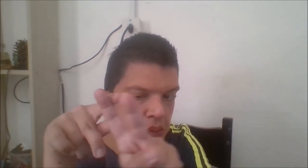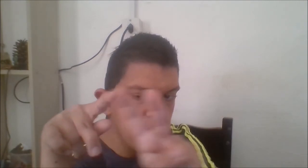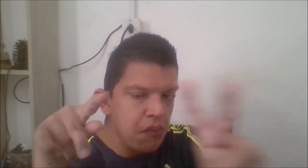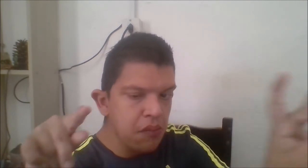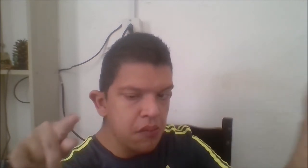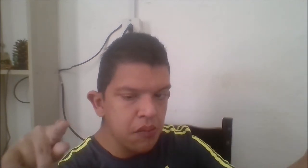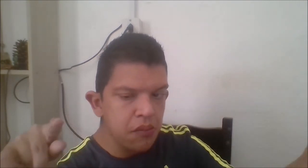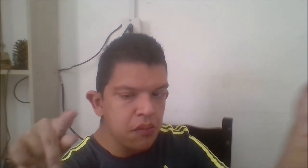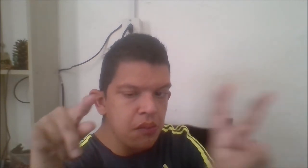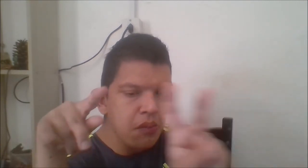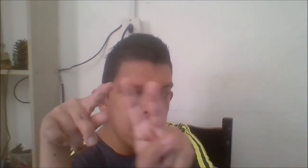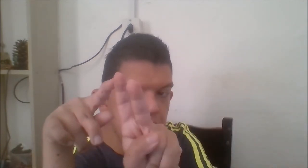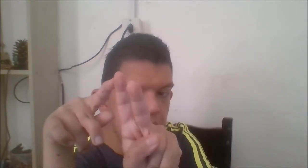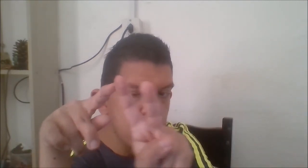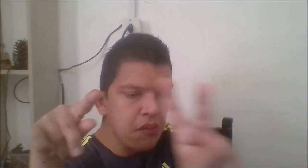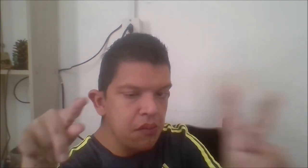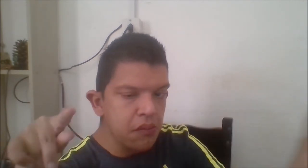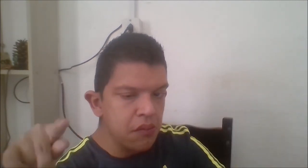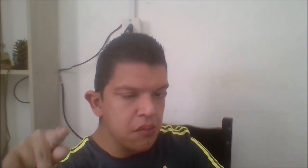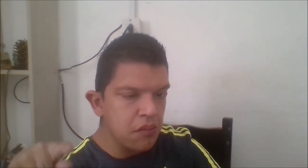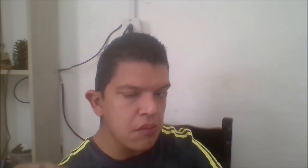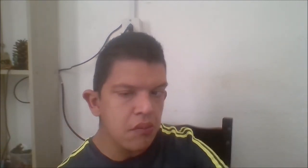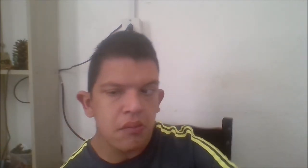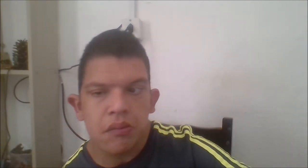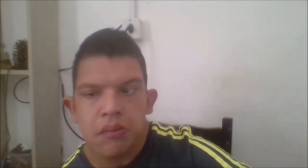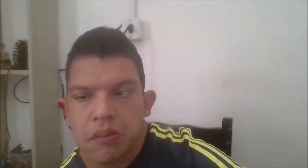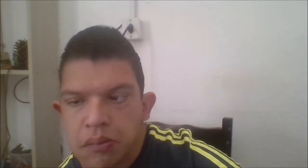A se movendo a receita mais gostosa do mundo.